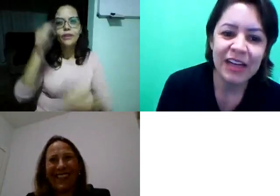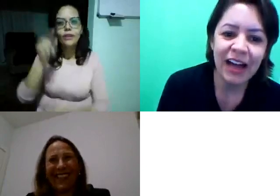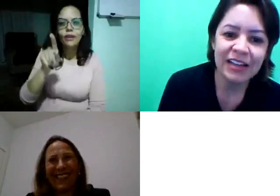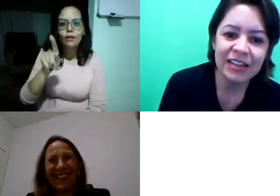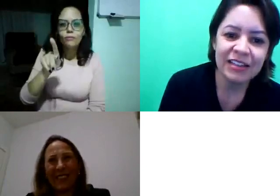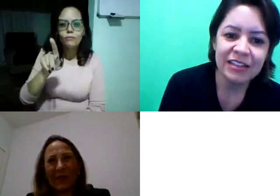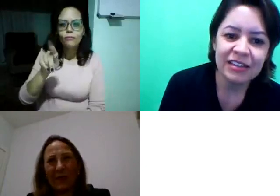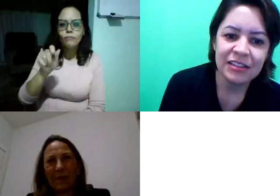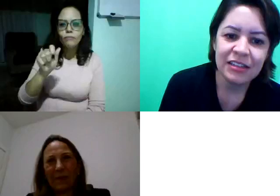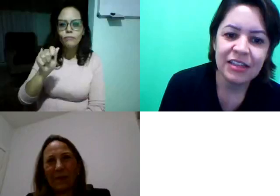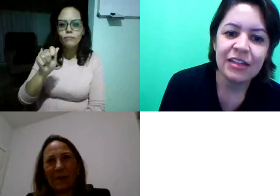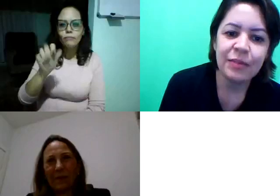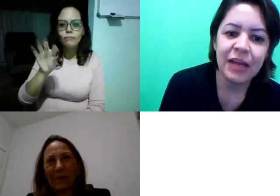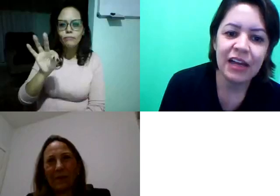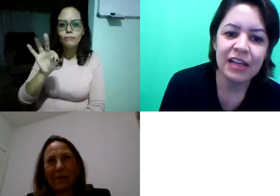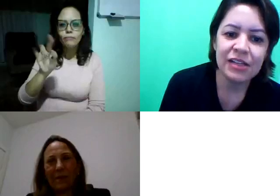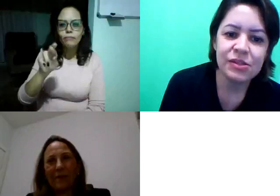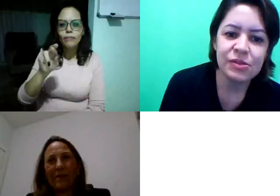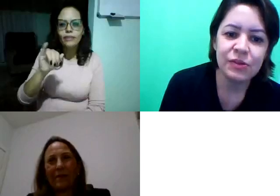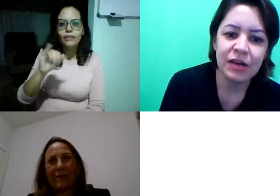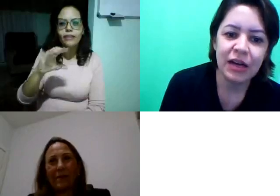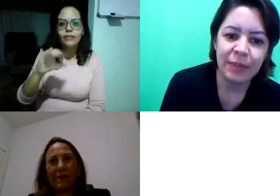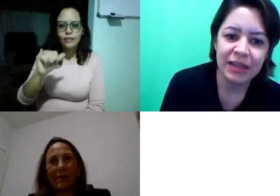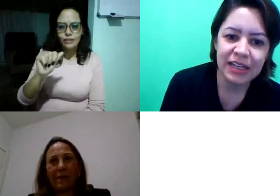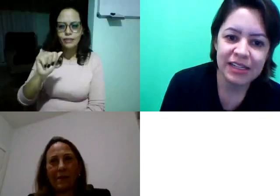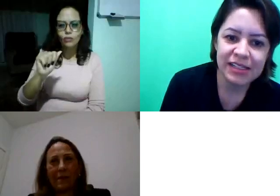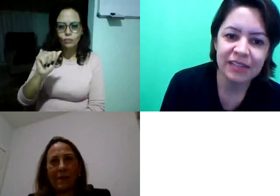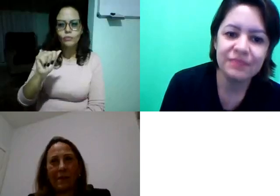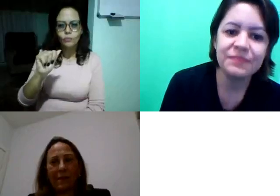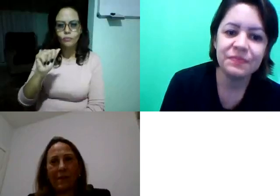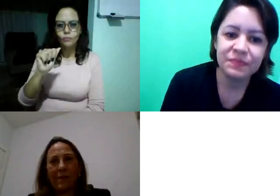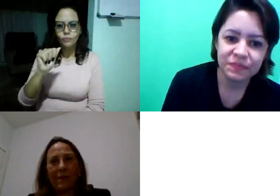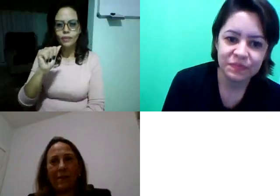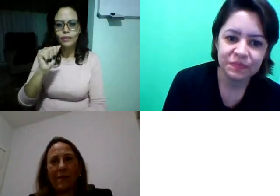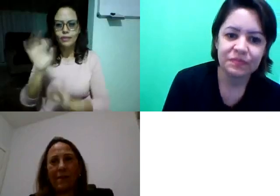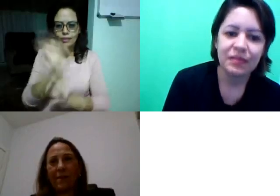Muito obrigada. Também agradeço à Patrícia,